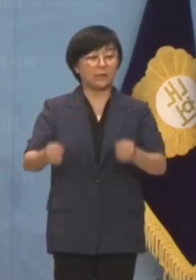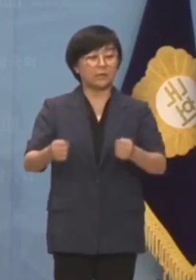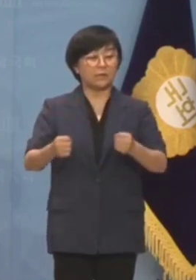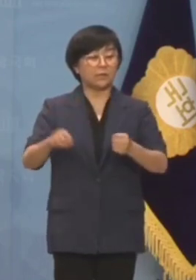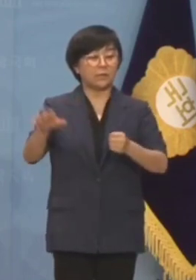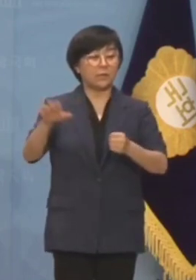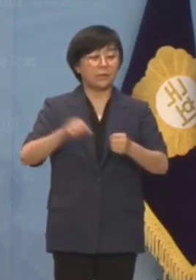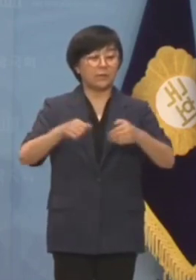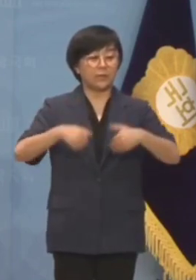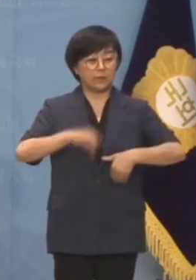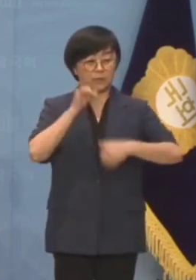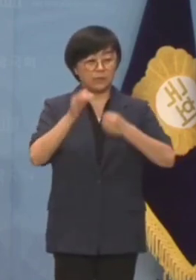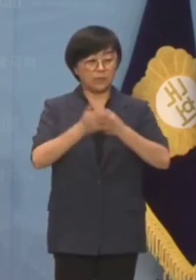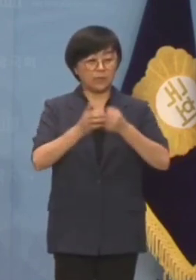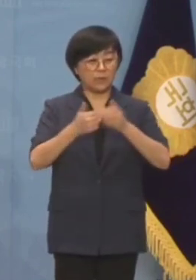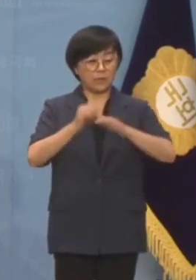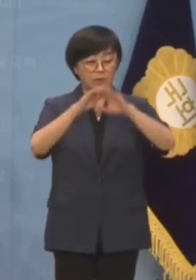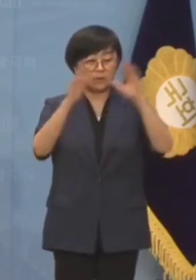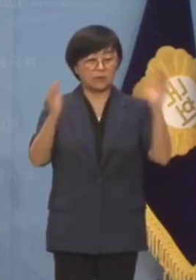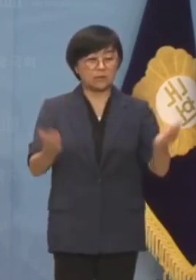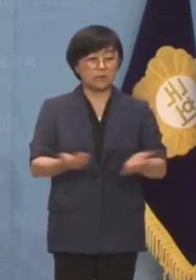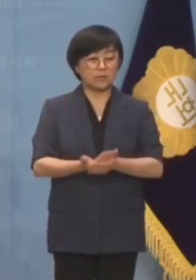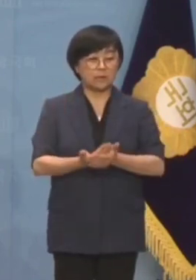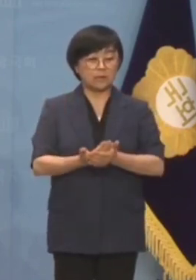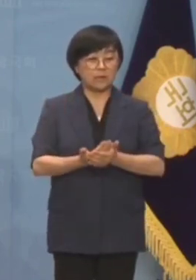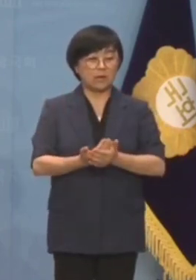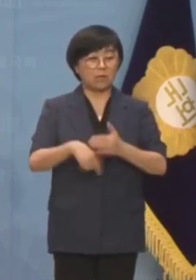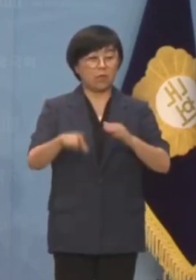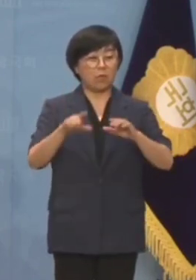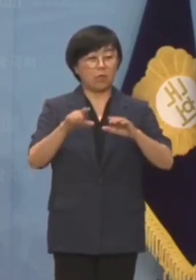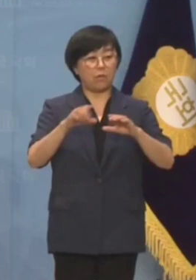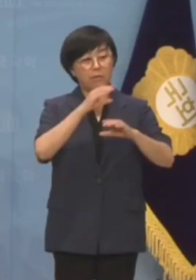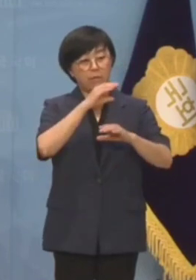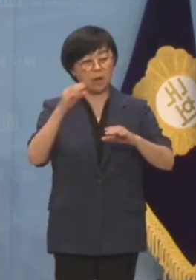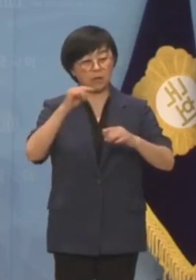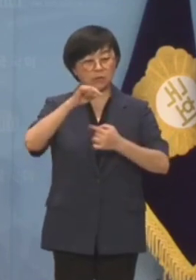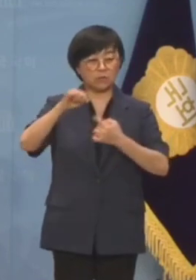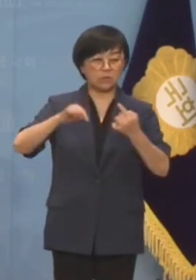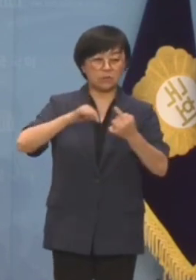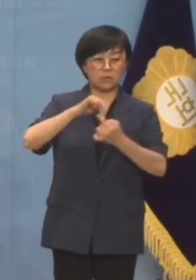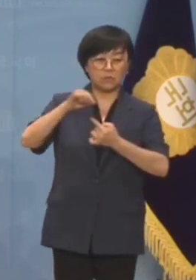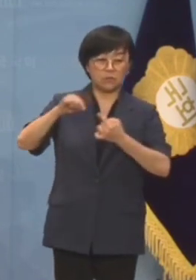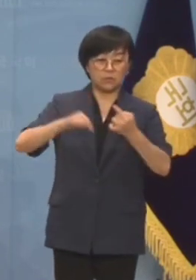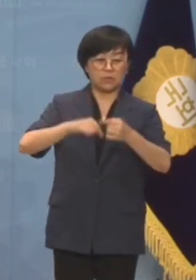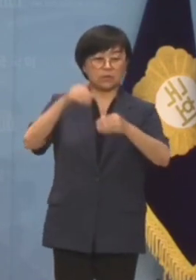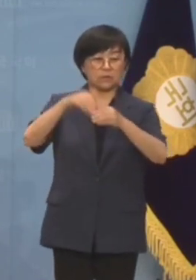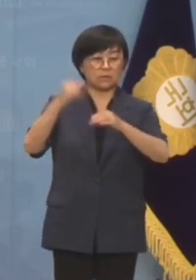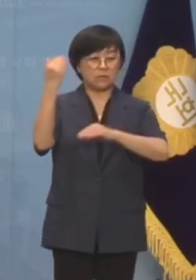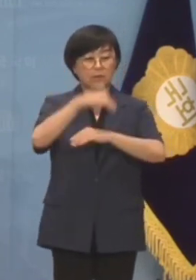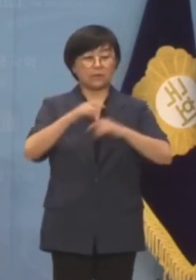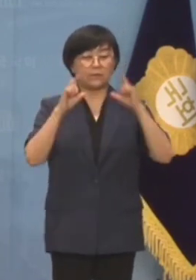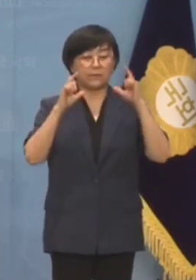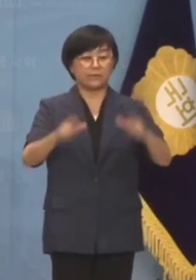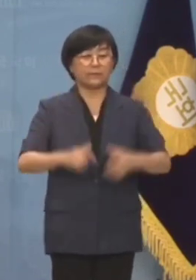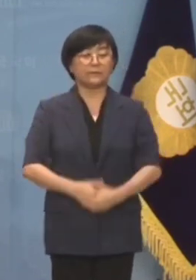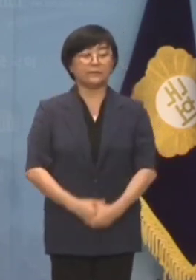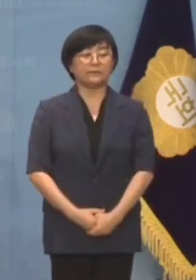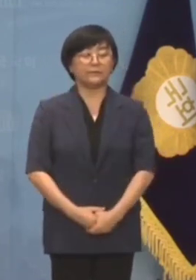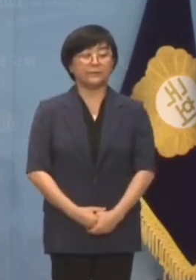확보를 해야만 전체가 바로 돌아간다라며 노골적인 총선 개입을 선언했습니다.